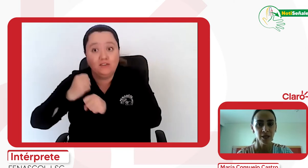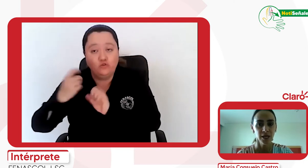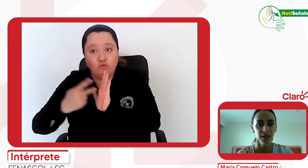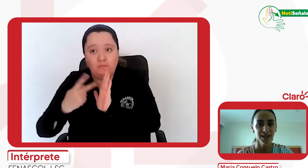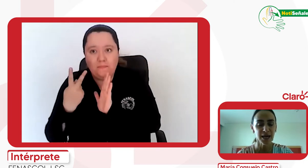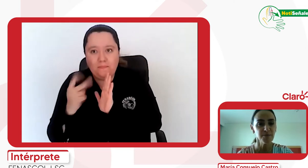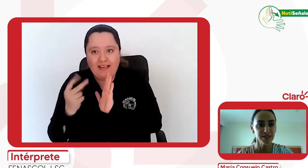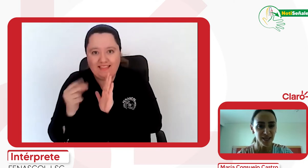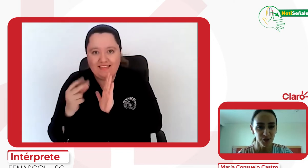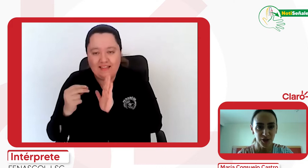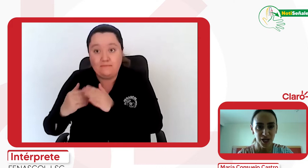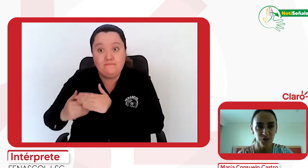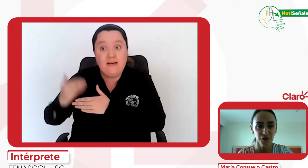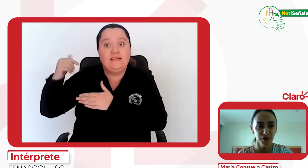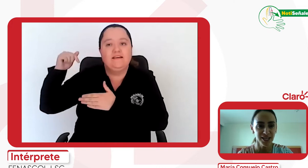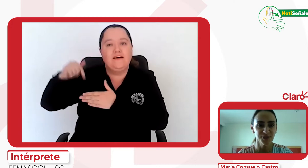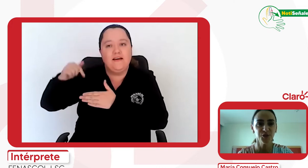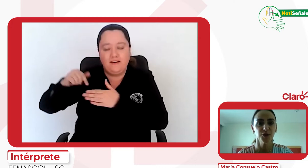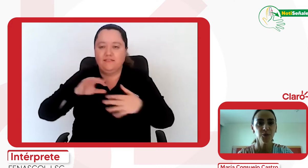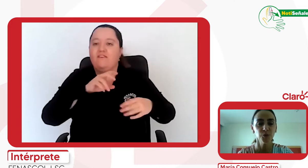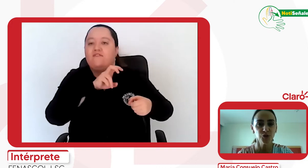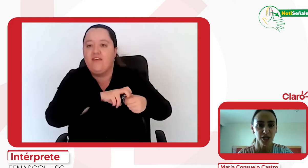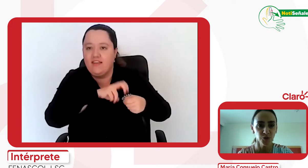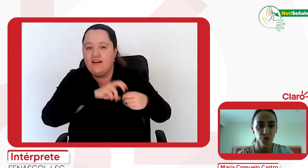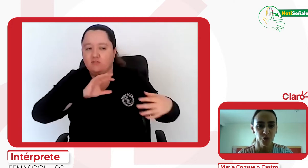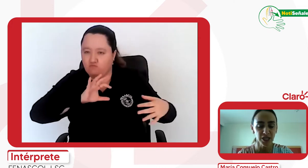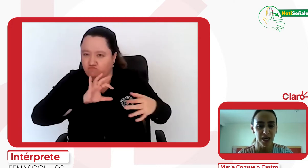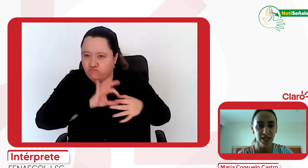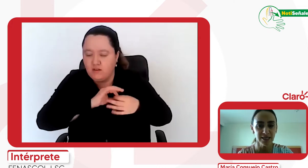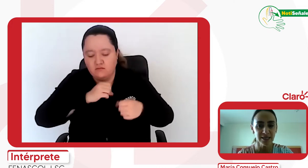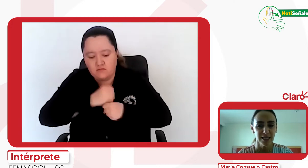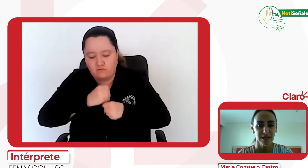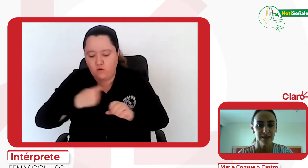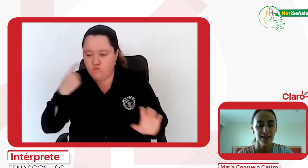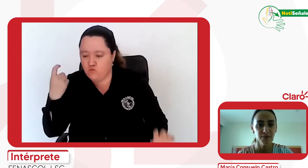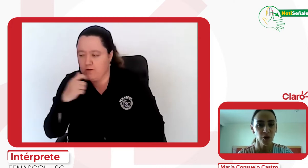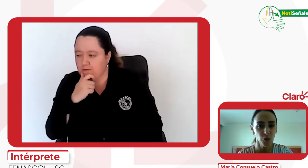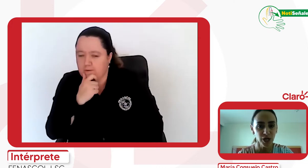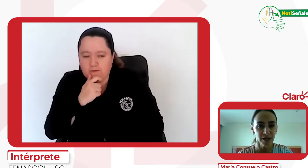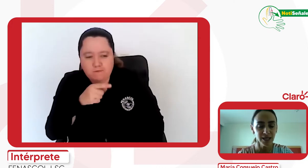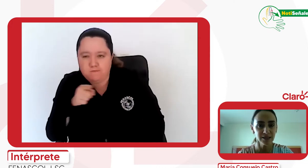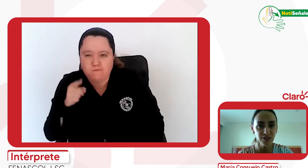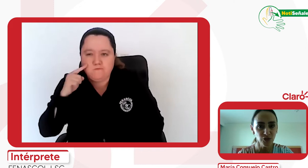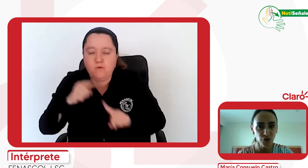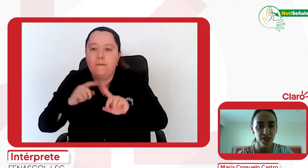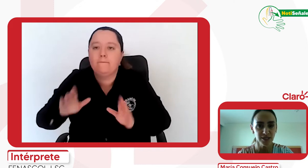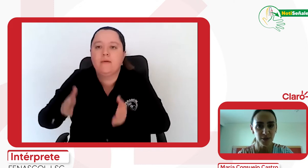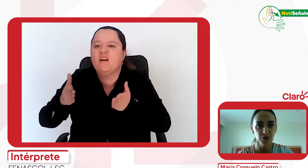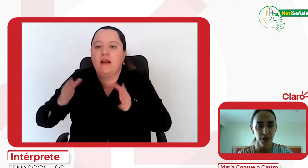empezando a trabajar con la federación buscando oportunidades de mejora, de atención y de servicio para